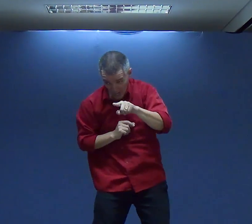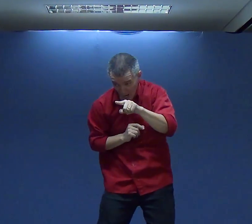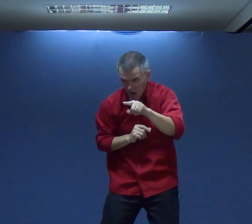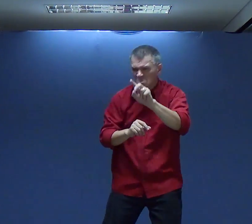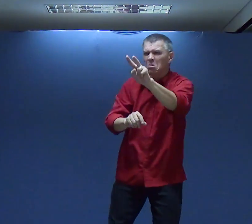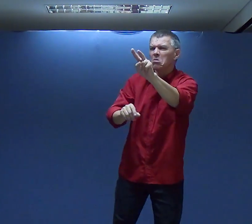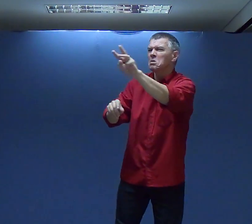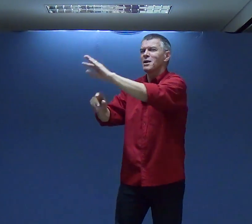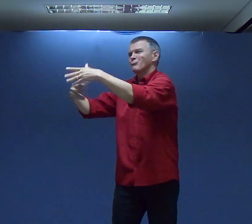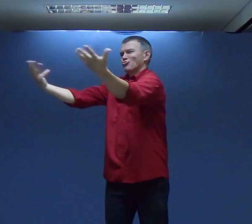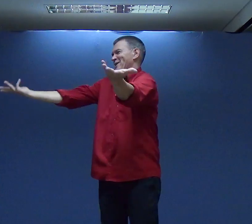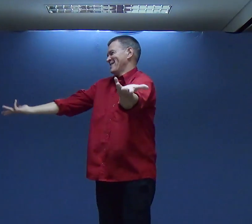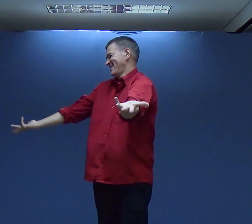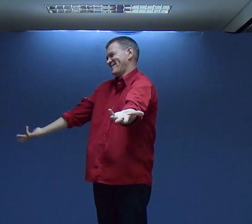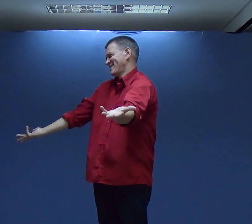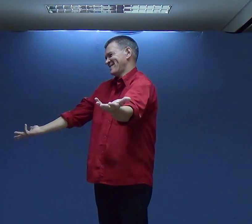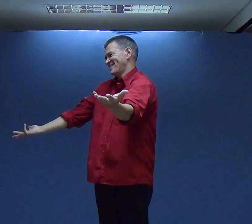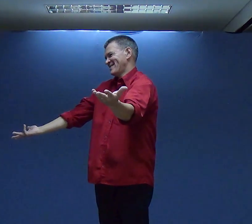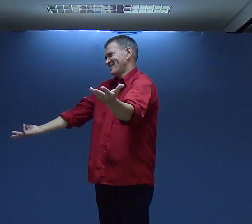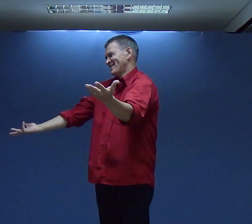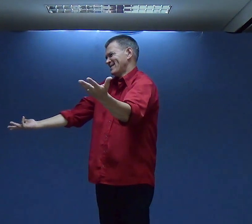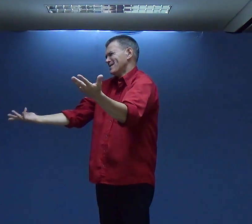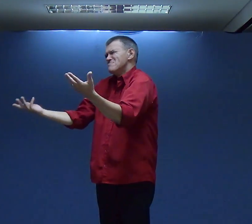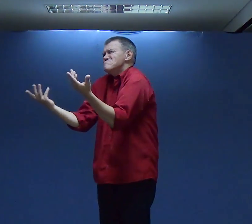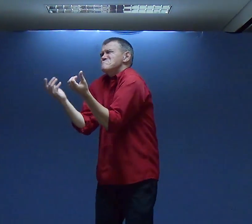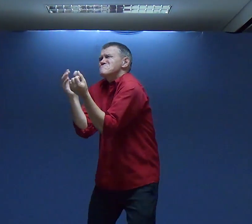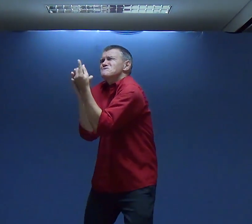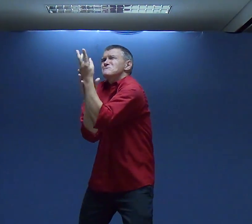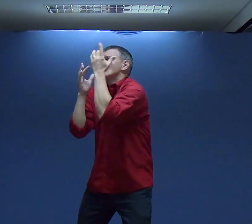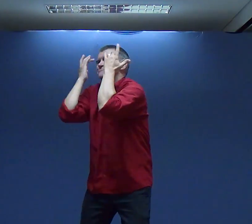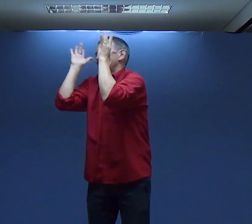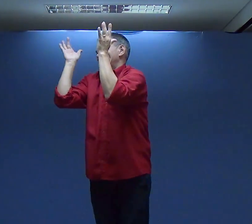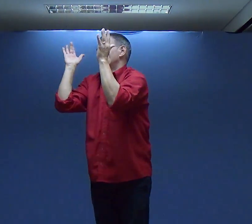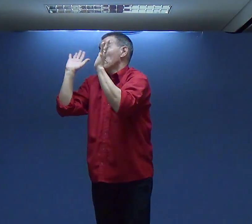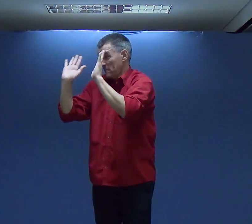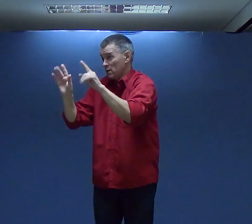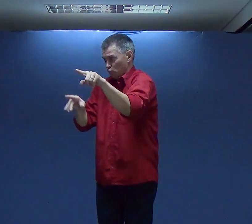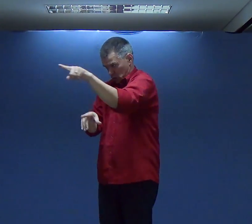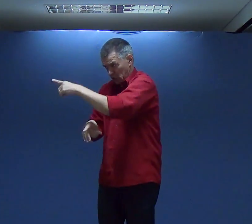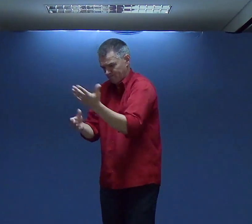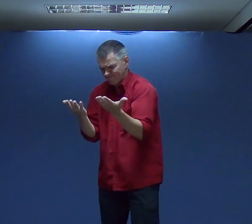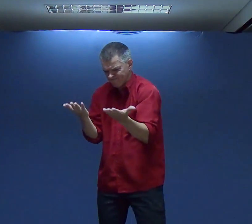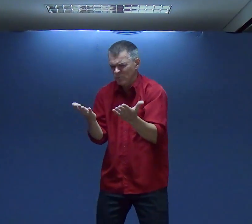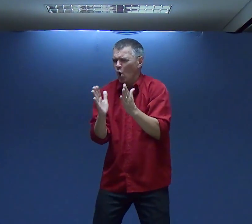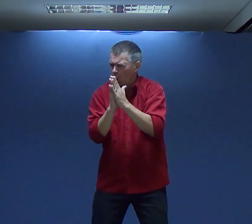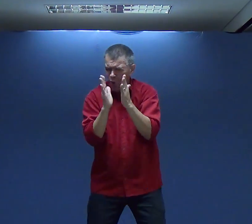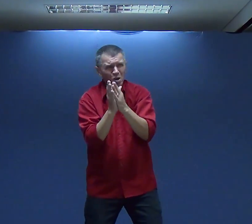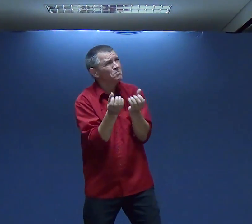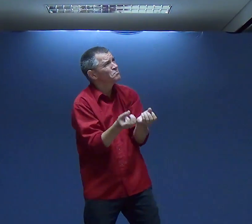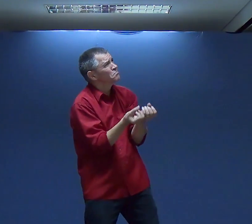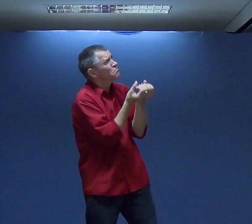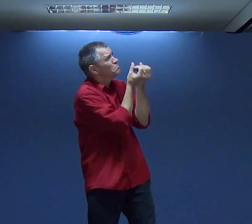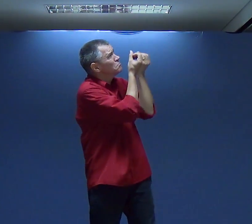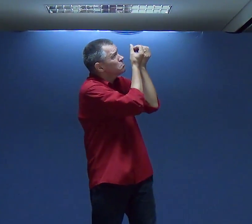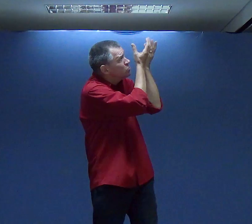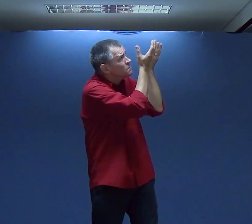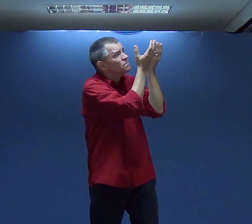Três Pessoas E Essas Pessoas Estão Liberadas A partir Do Momento Em Que Você